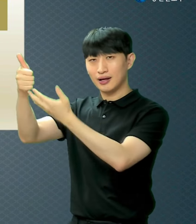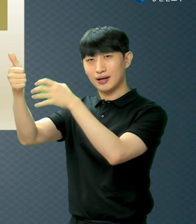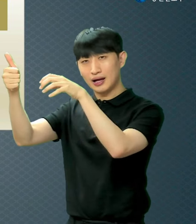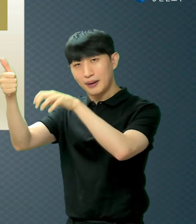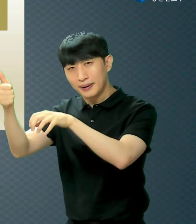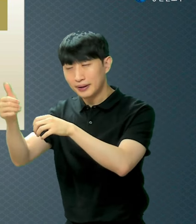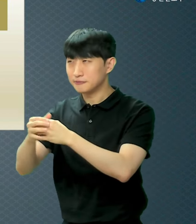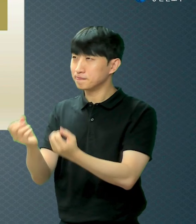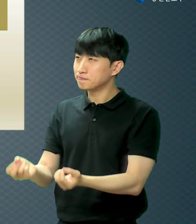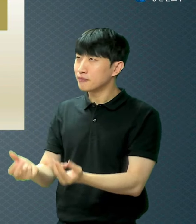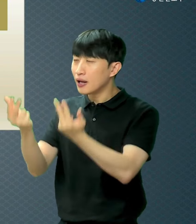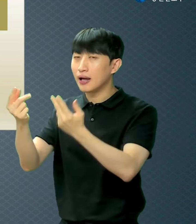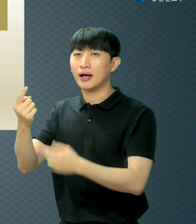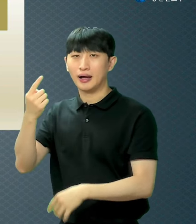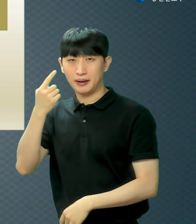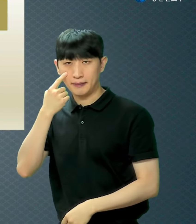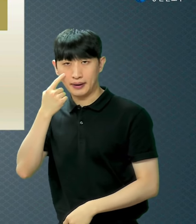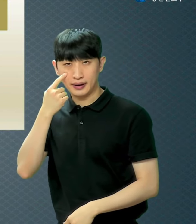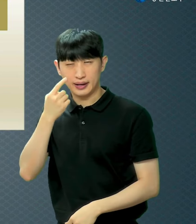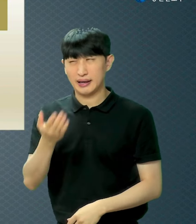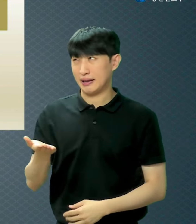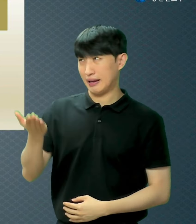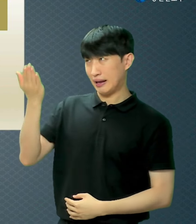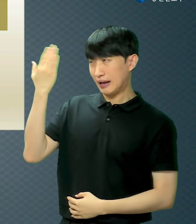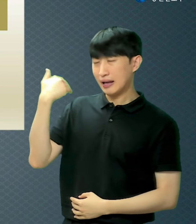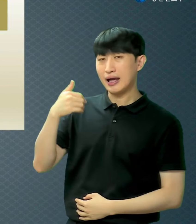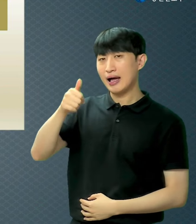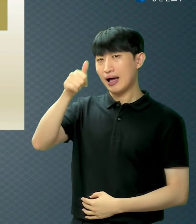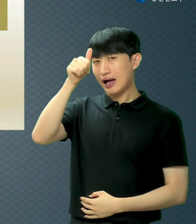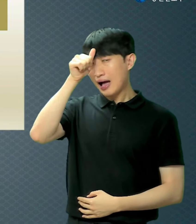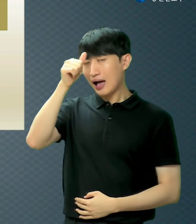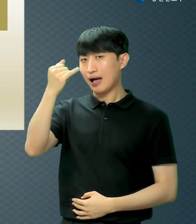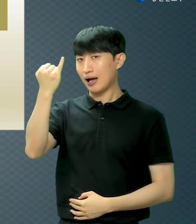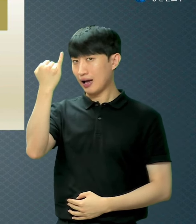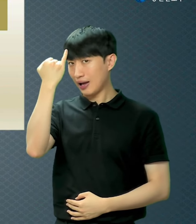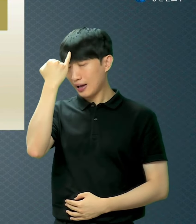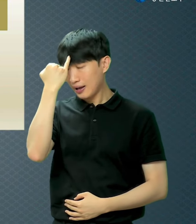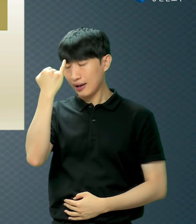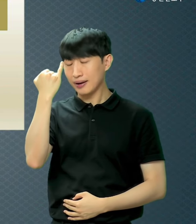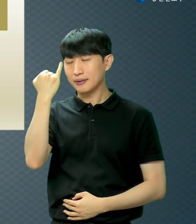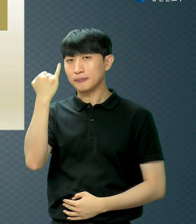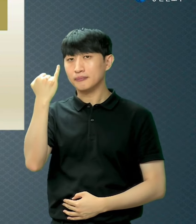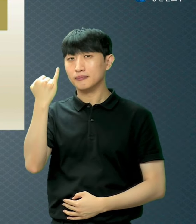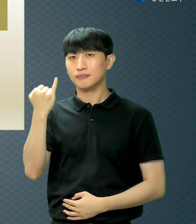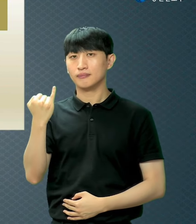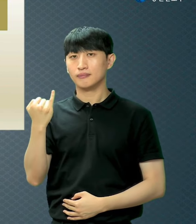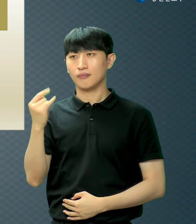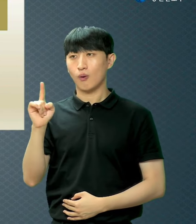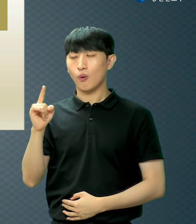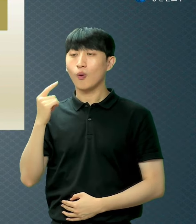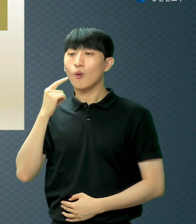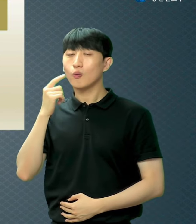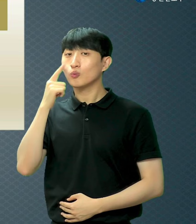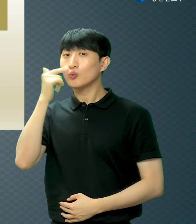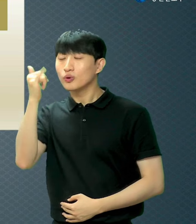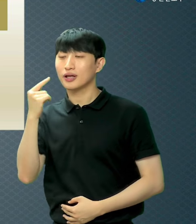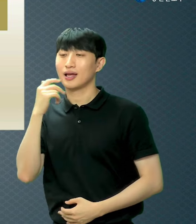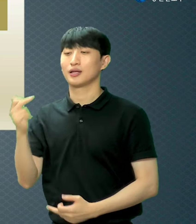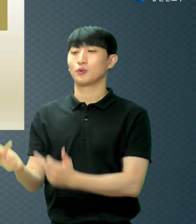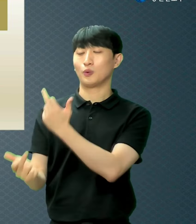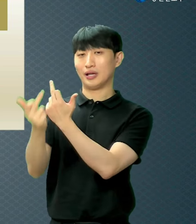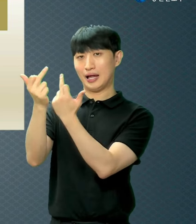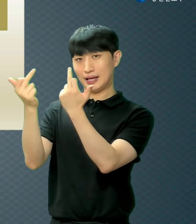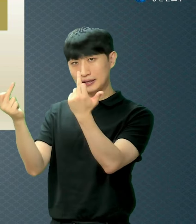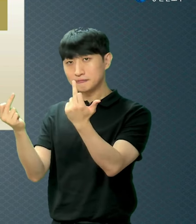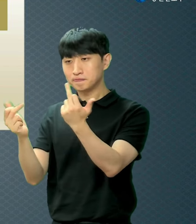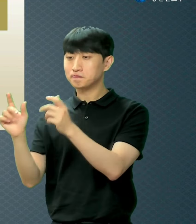옛날에는 우리 엄마 아버지가 에덴 동산에 살았다는데 우린 지금 여기 쫓겨나서 살고 있지 않냐